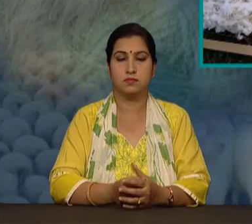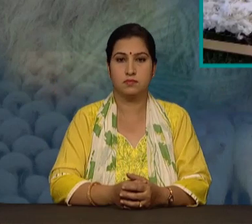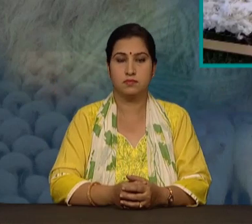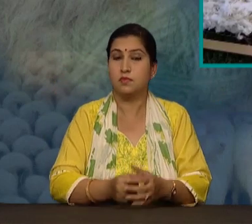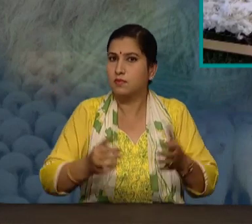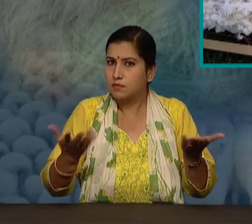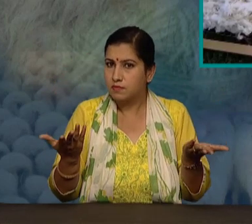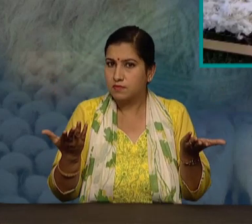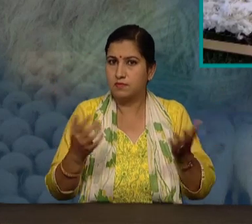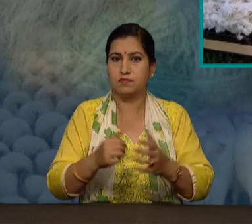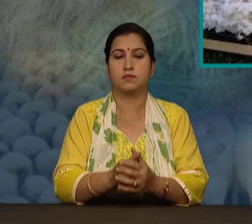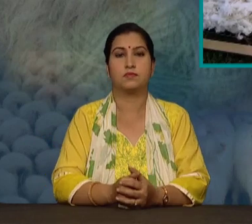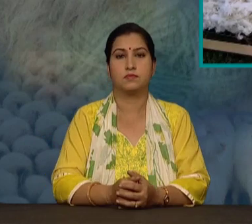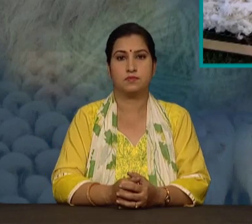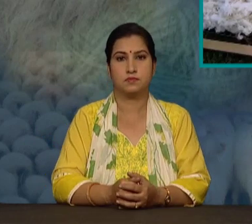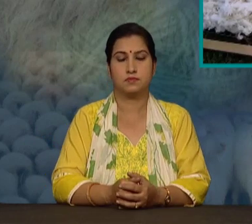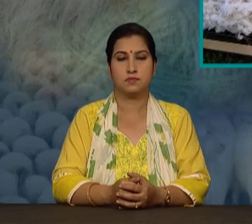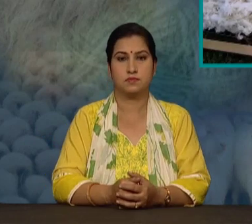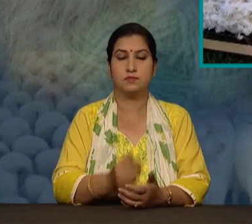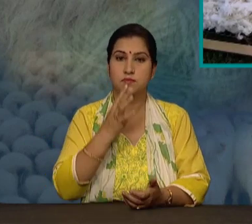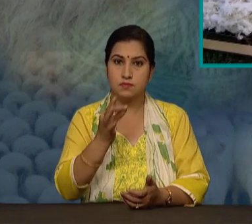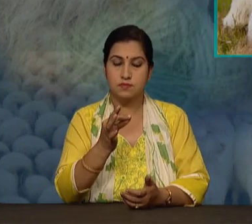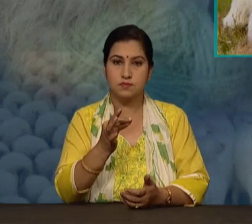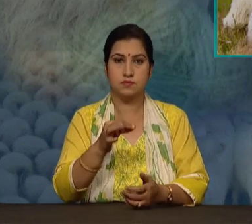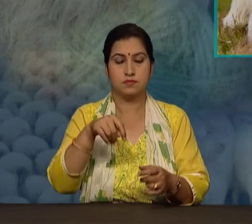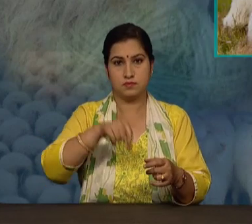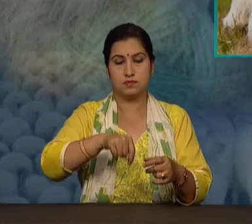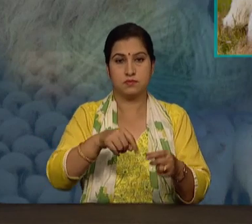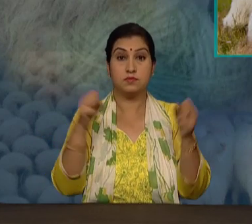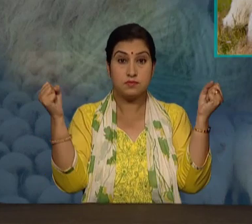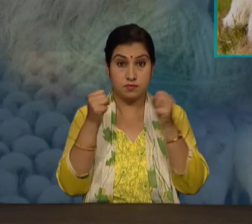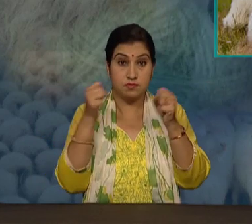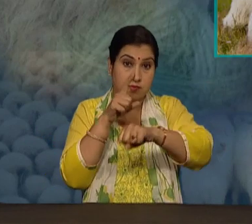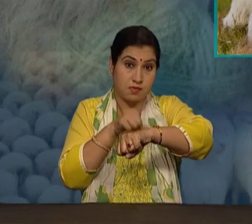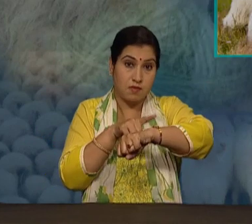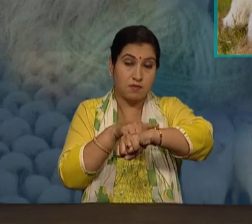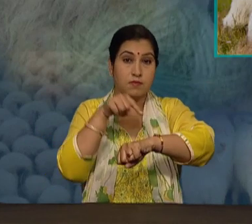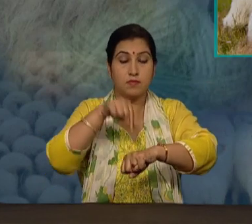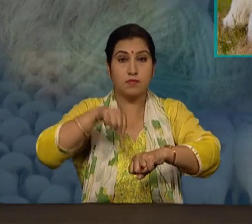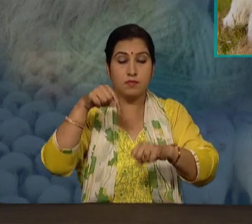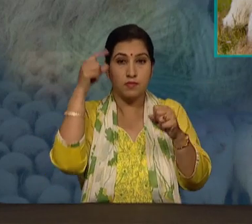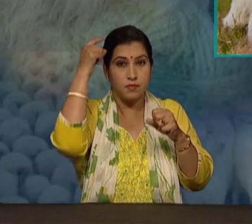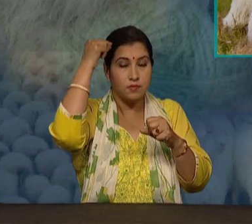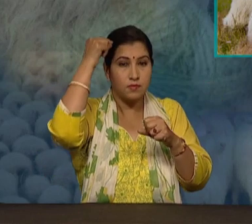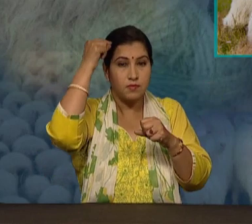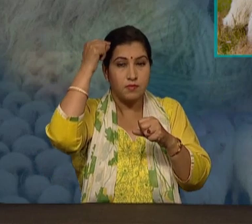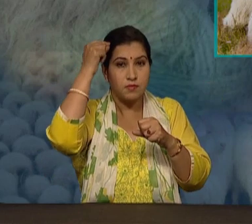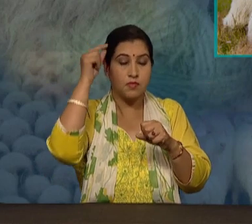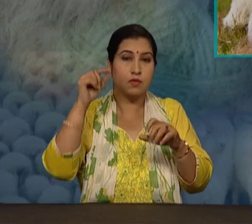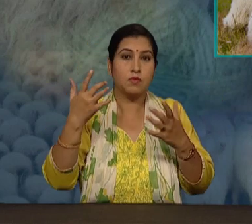असल में सरदियों में ये बाल भेडों को ठंड